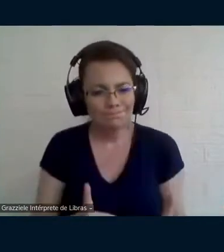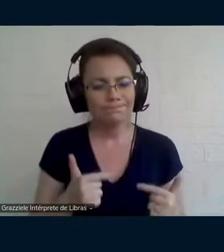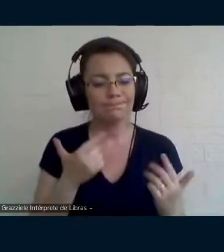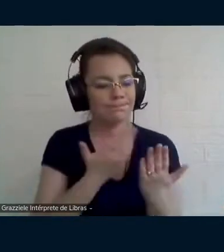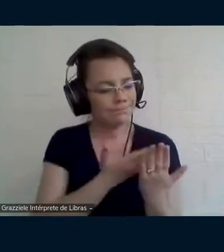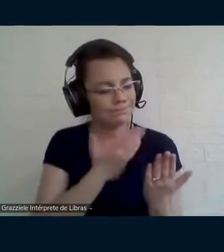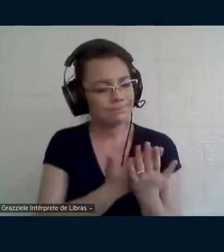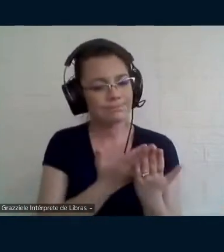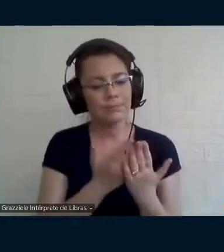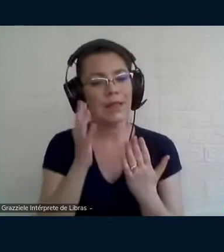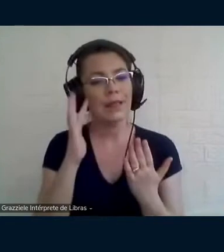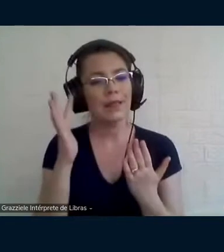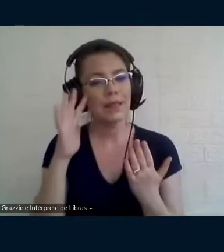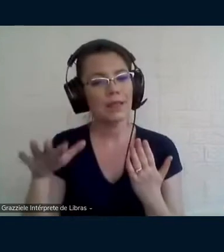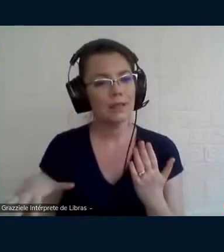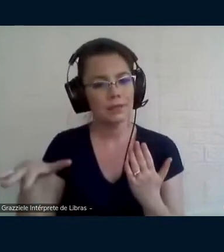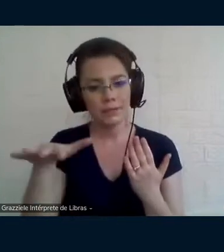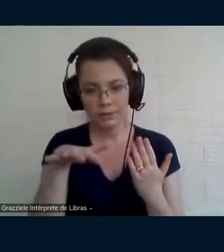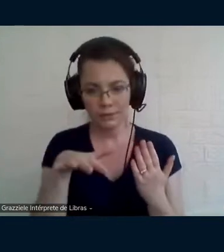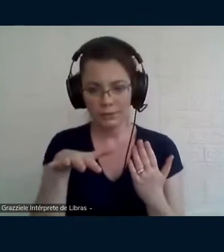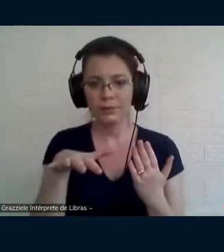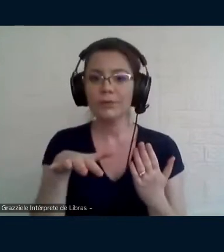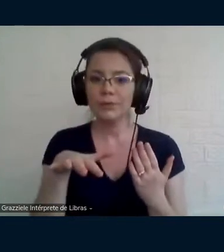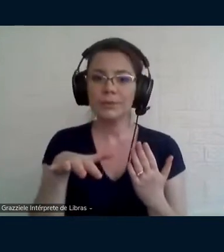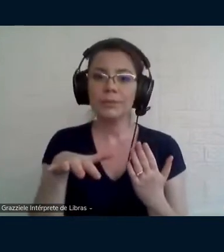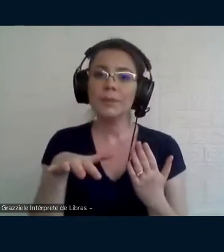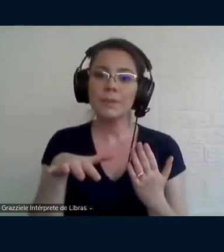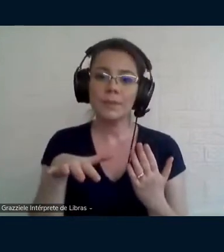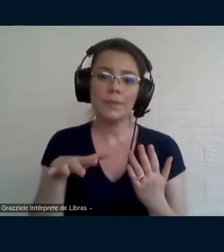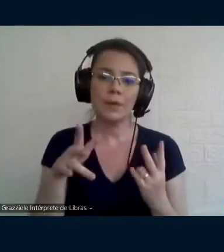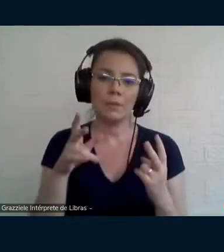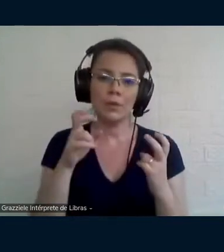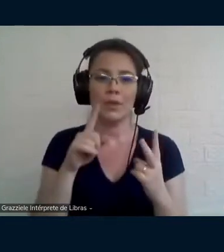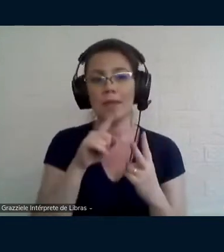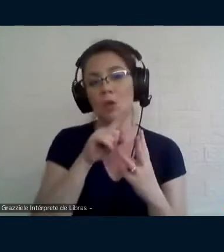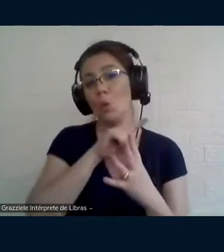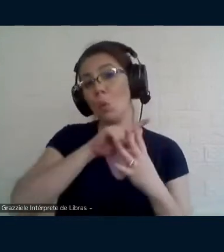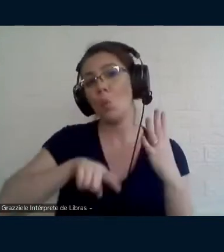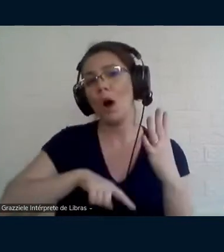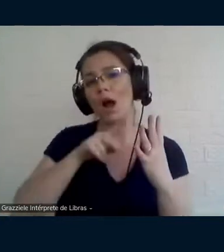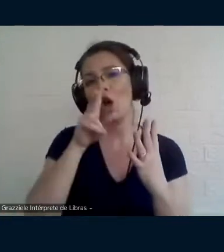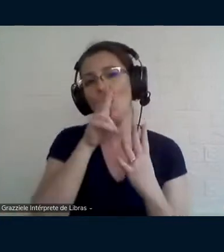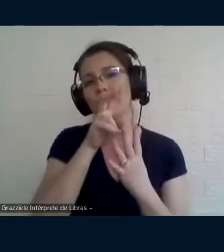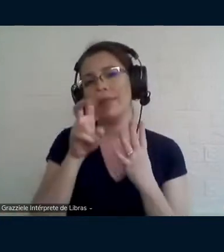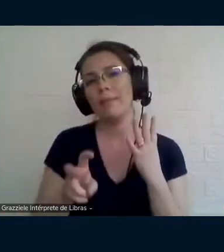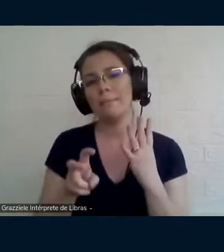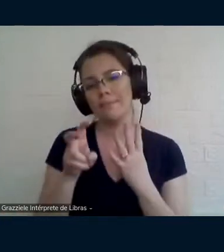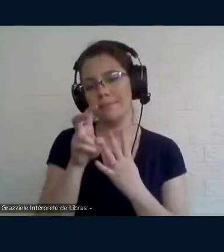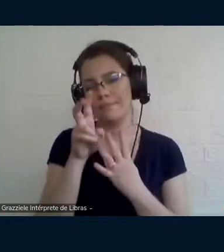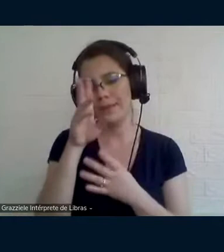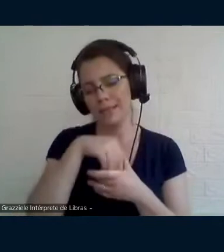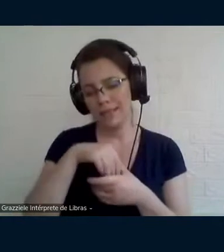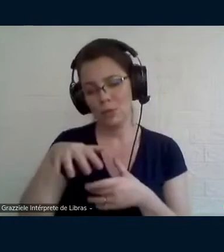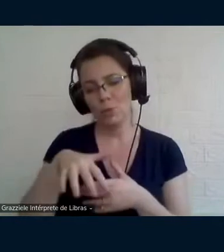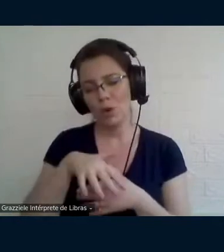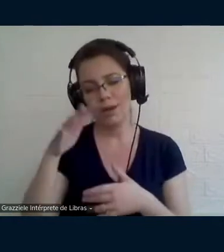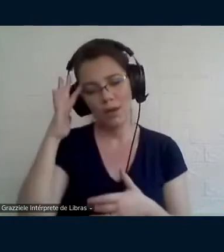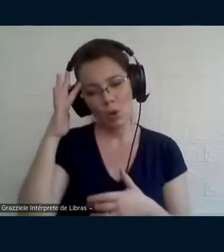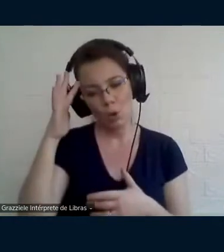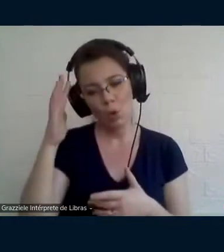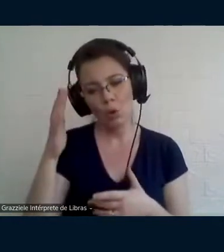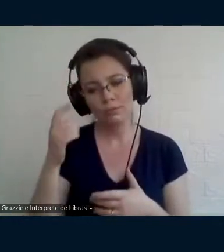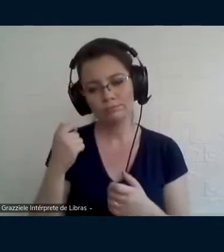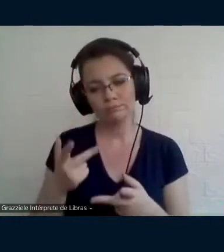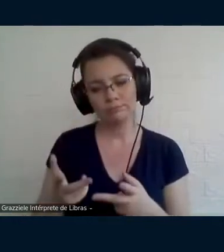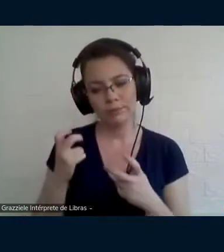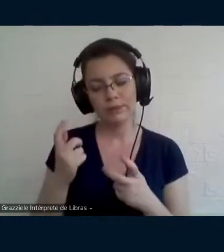eu vou mais adiante falar que eu vejo quatro grandes temas dentro dessa parte mais teórica da tese, e